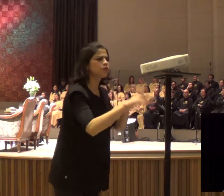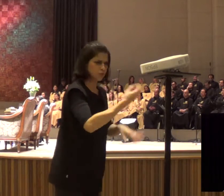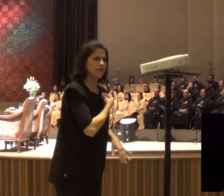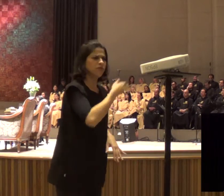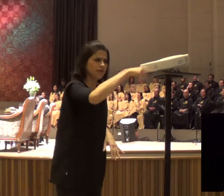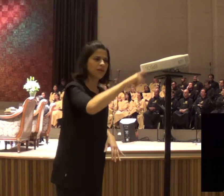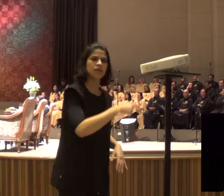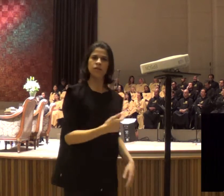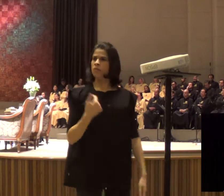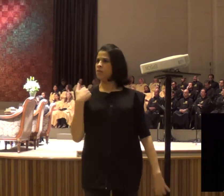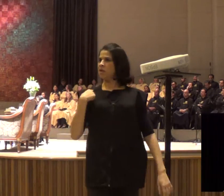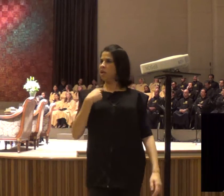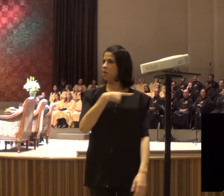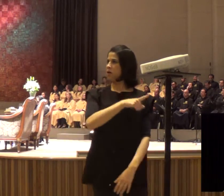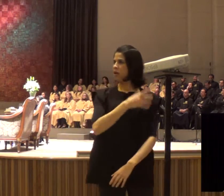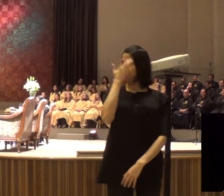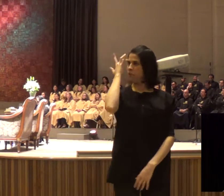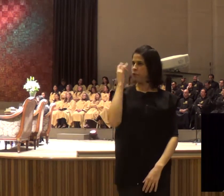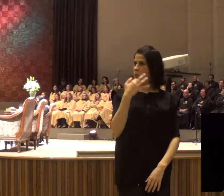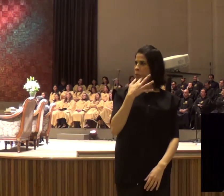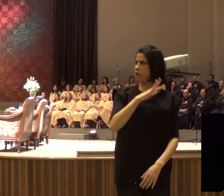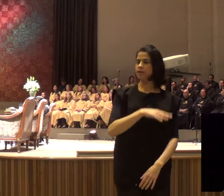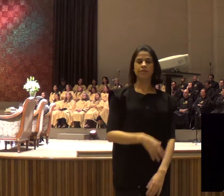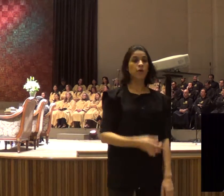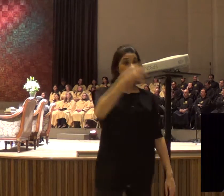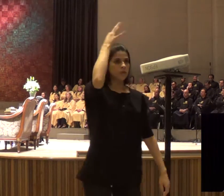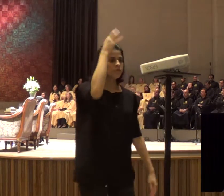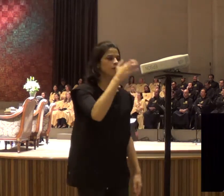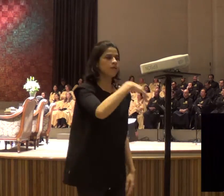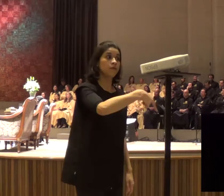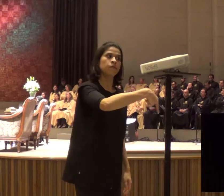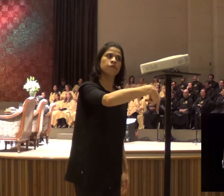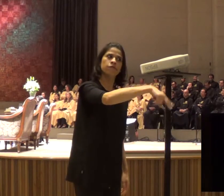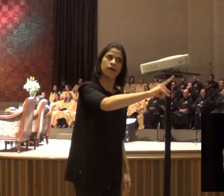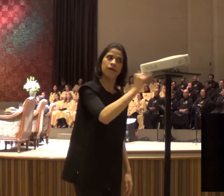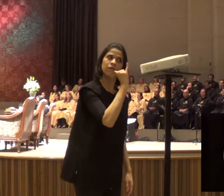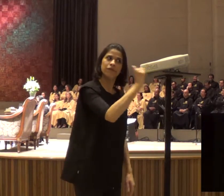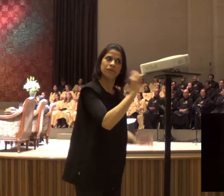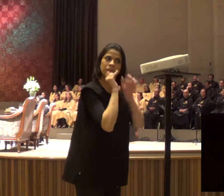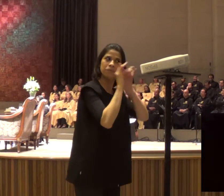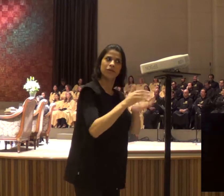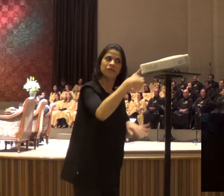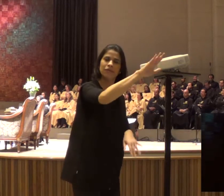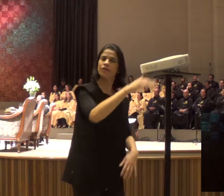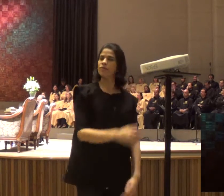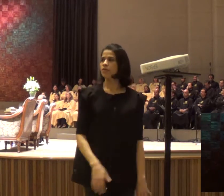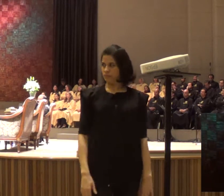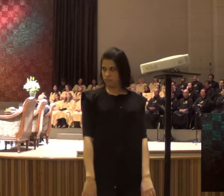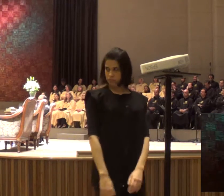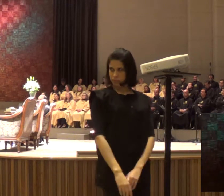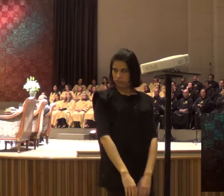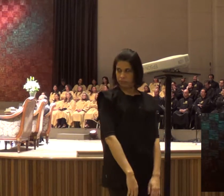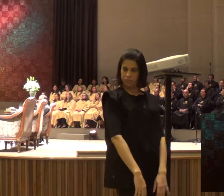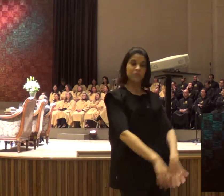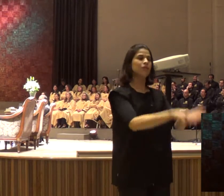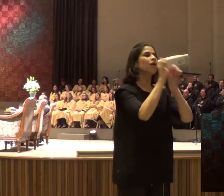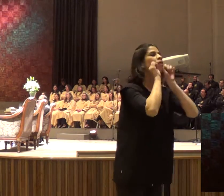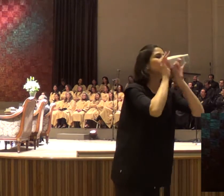da gente, não é verdade isso? a gente não sente isso, esse falar de Deus, Elias ouviu a voz do Senhor,